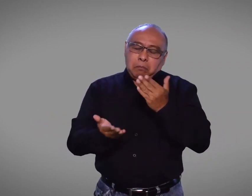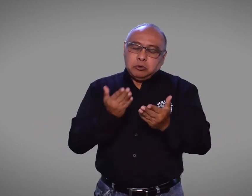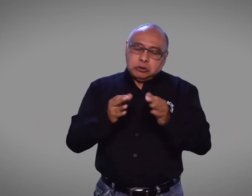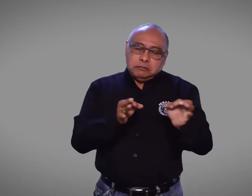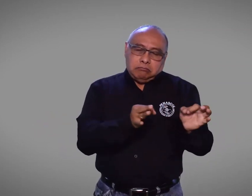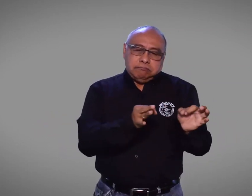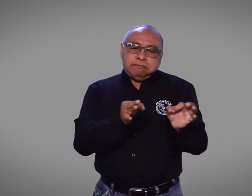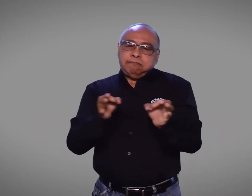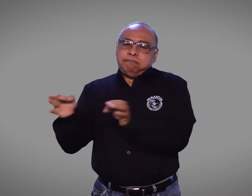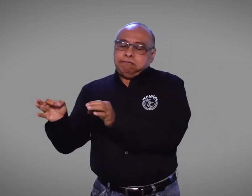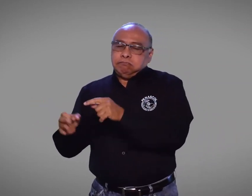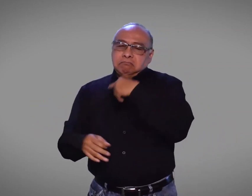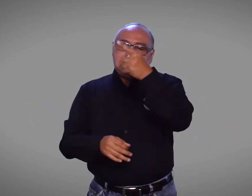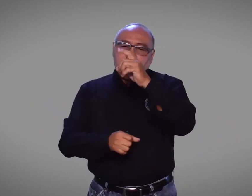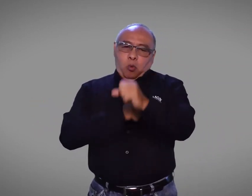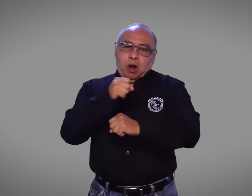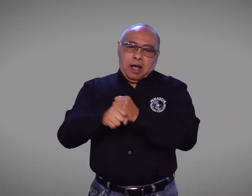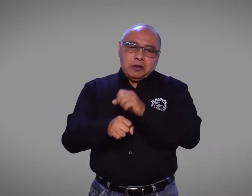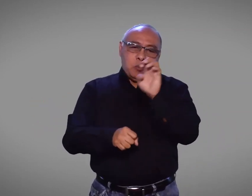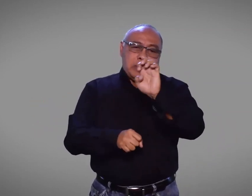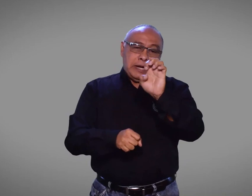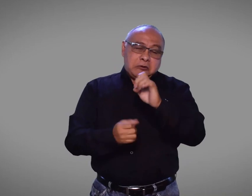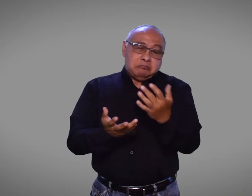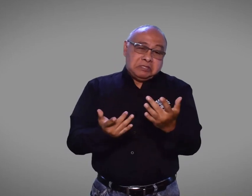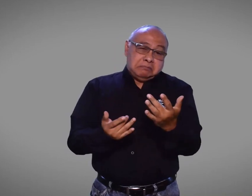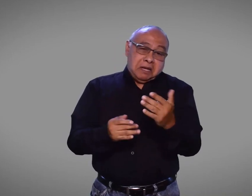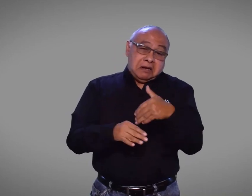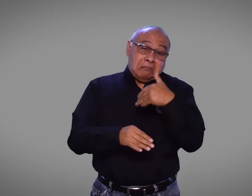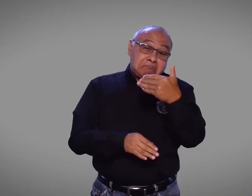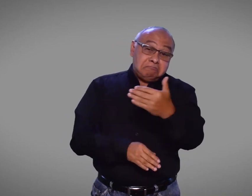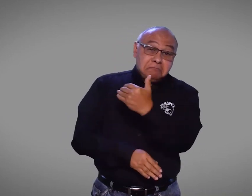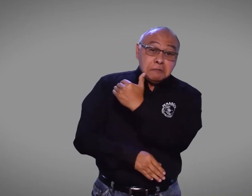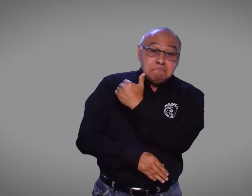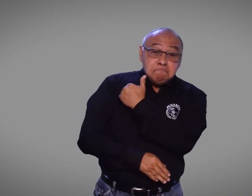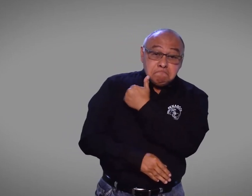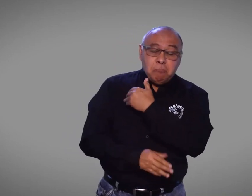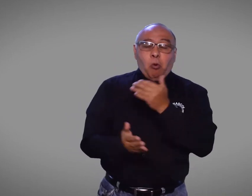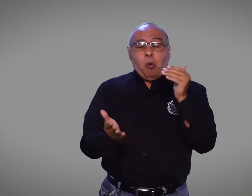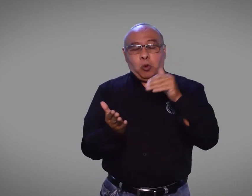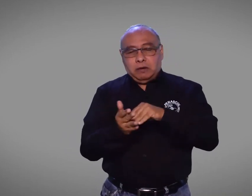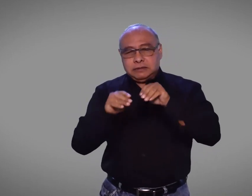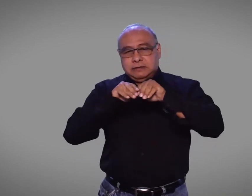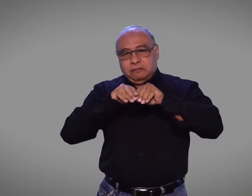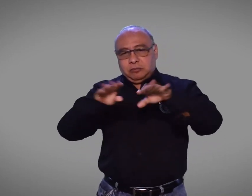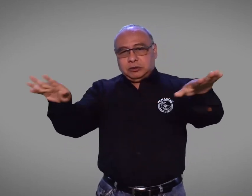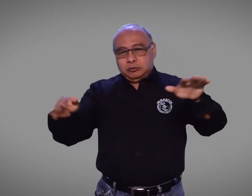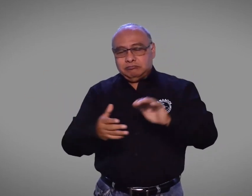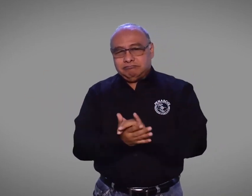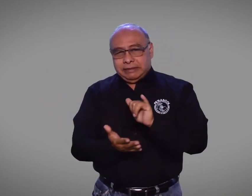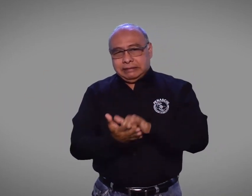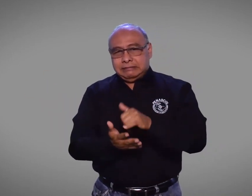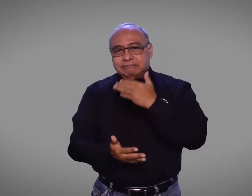lo que nosotros creemos es posible que se postergue para enero, dependiendo de la respuesta del Ministerio. Muchas gracias.